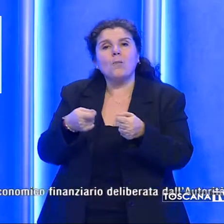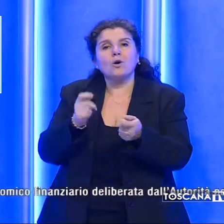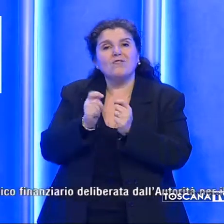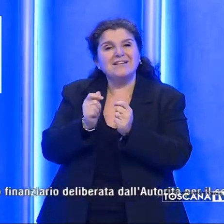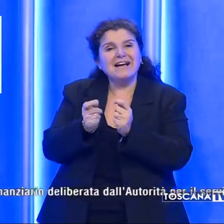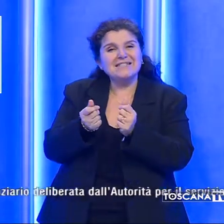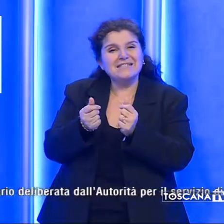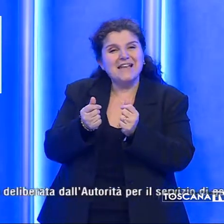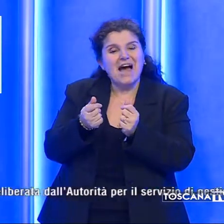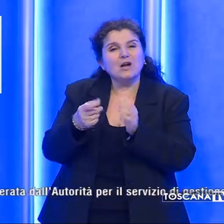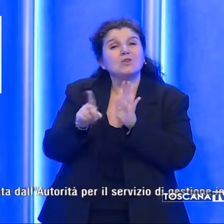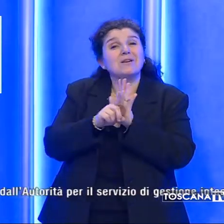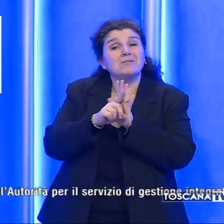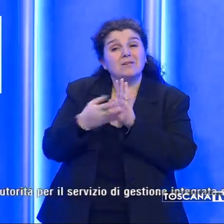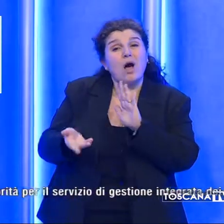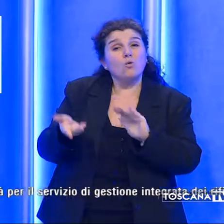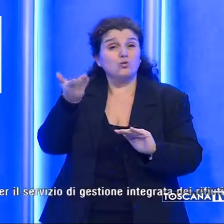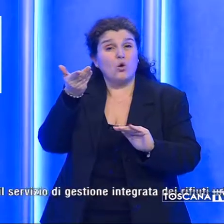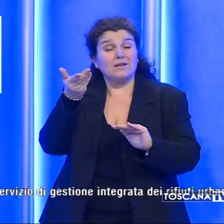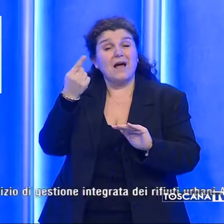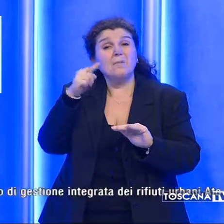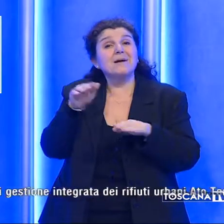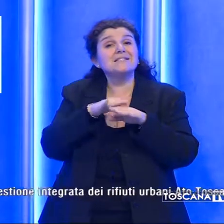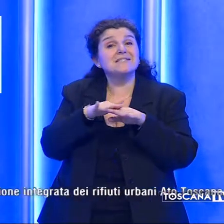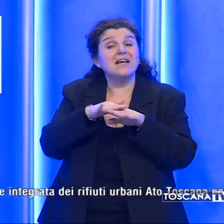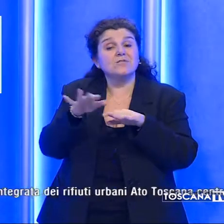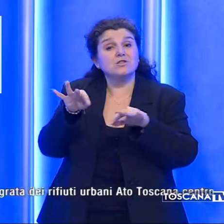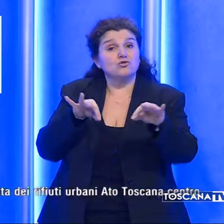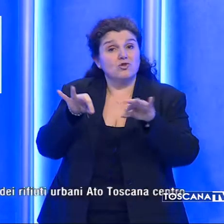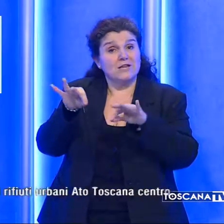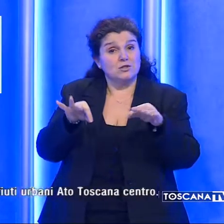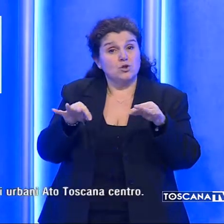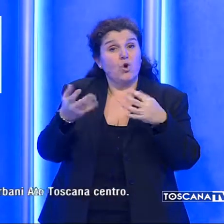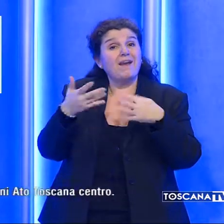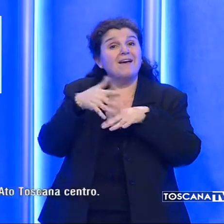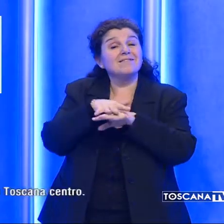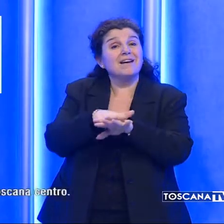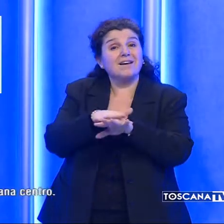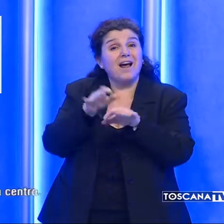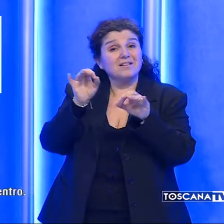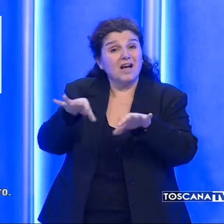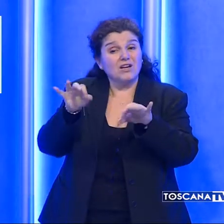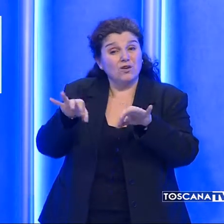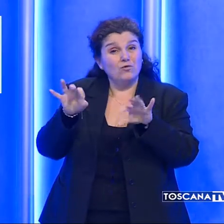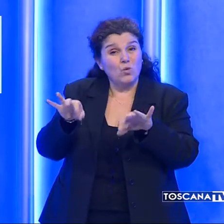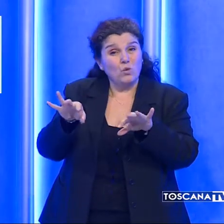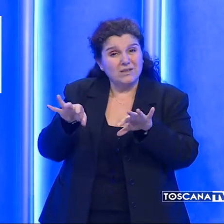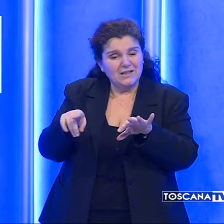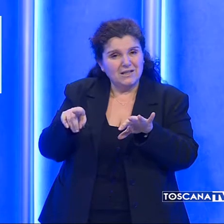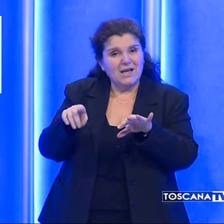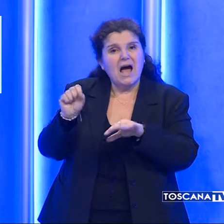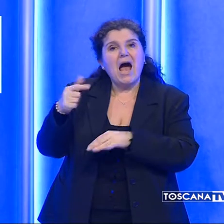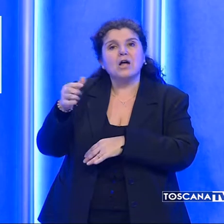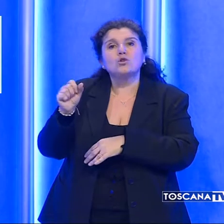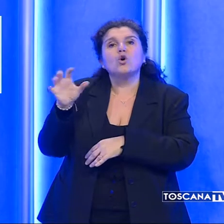deliberata dall'Autorità per il Servizio di Gestione Integrata dei Rifiuti Urbani, Ato